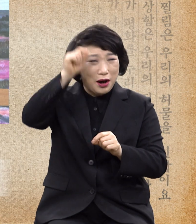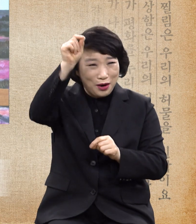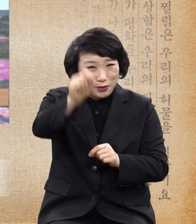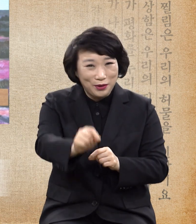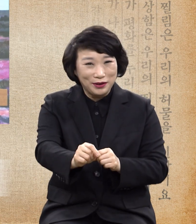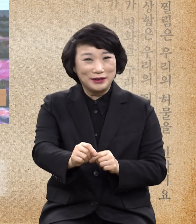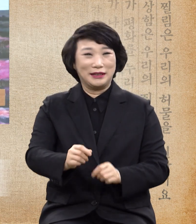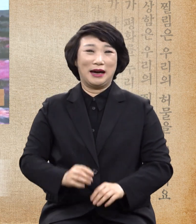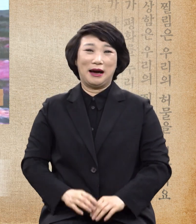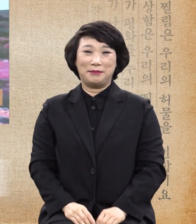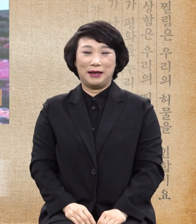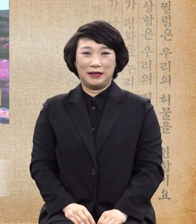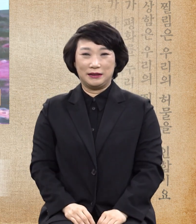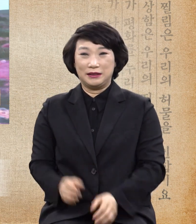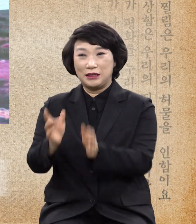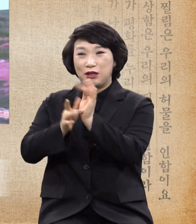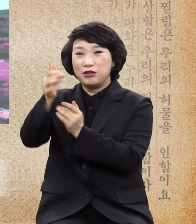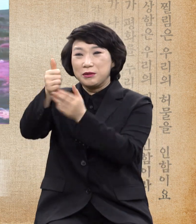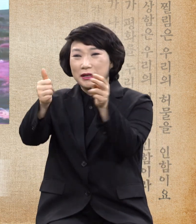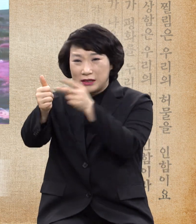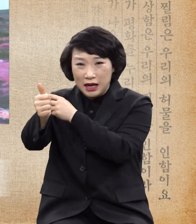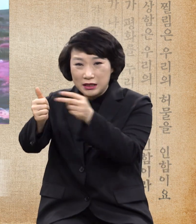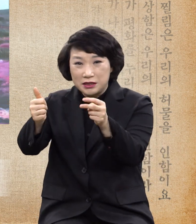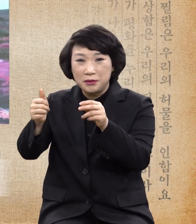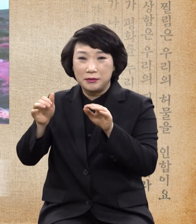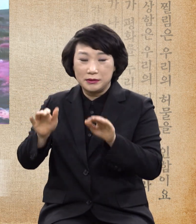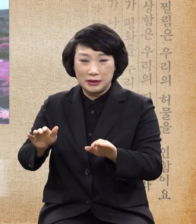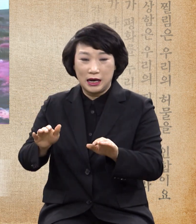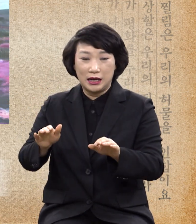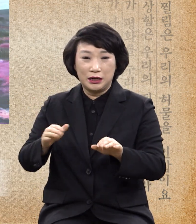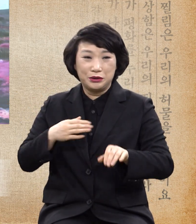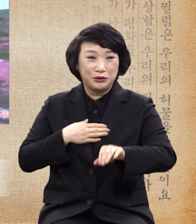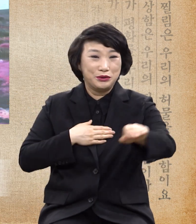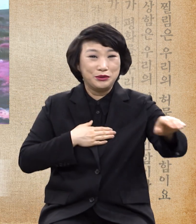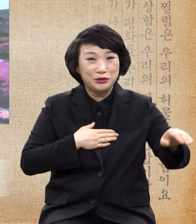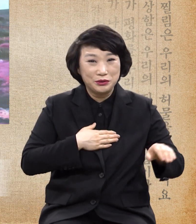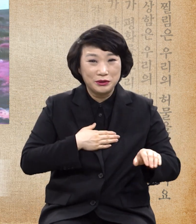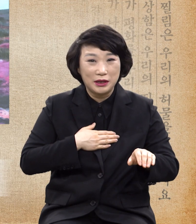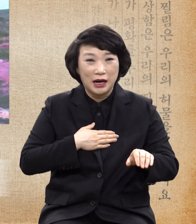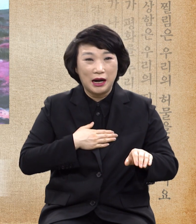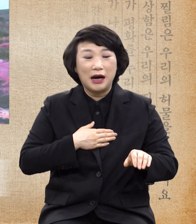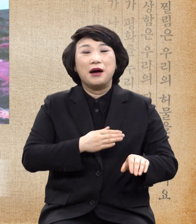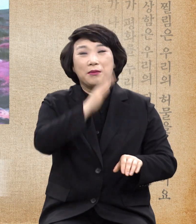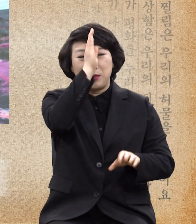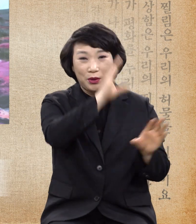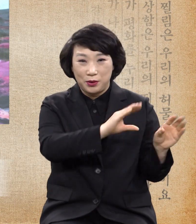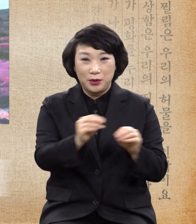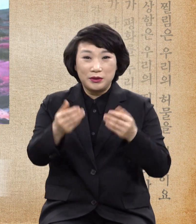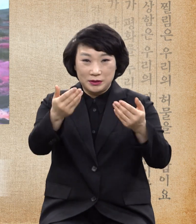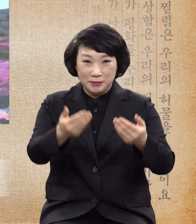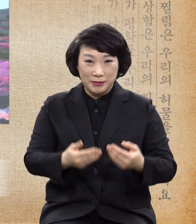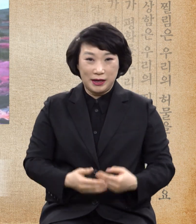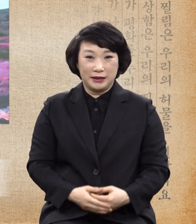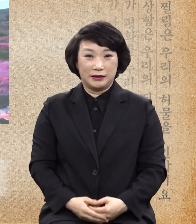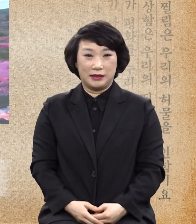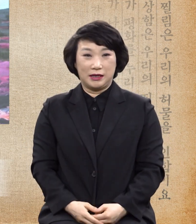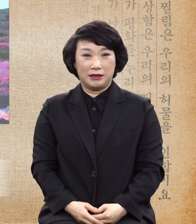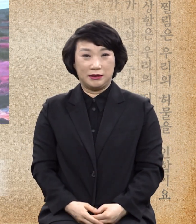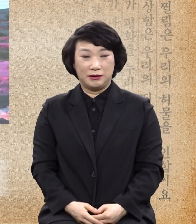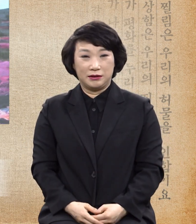저가 채찍에 맞음으로 그가 채찍에 맞음으로 너희는 나음을 얻었나니 너희가